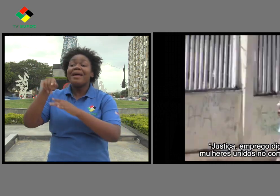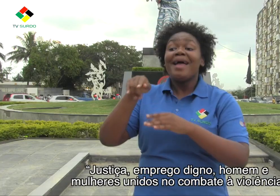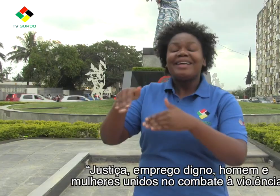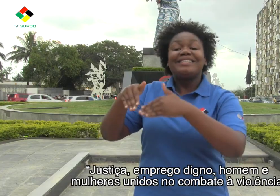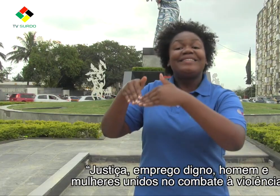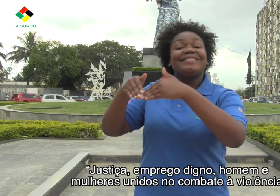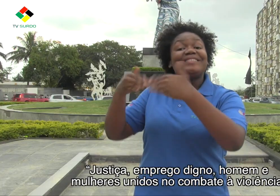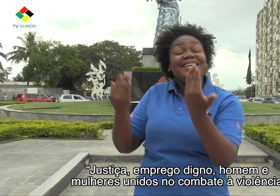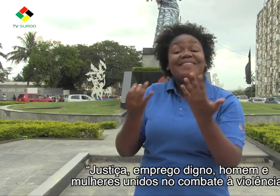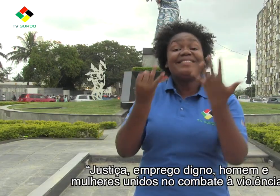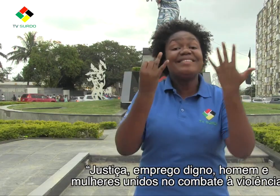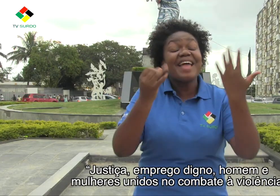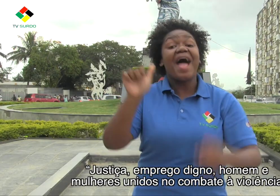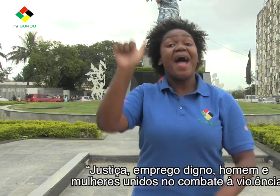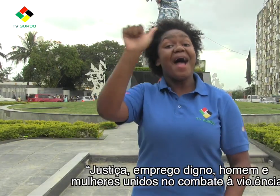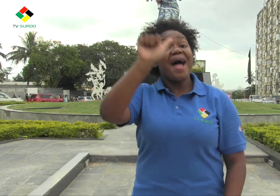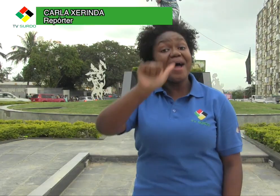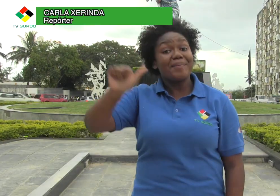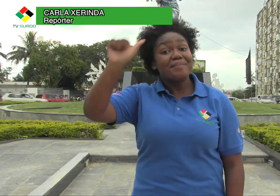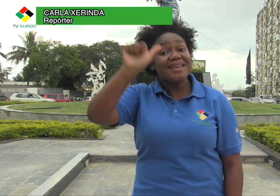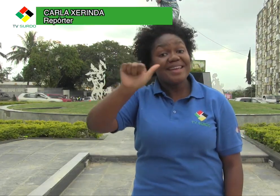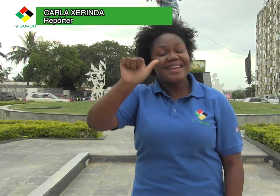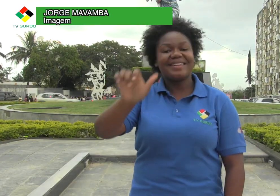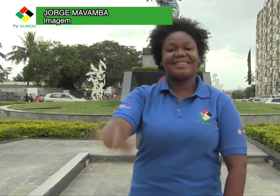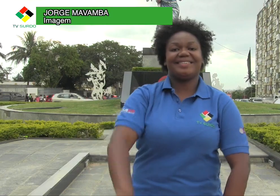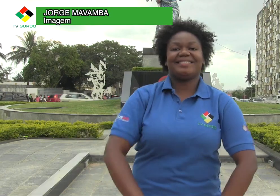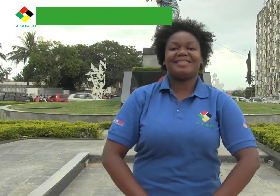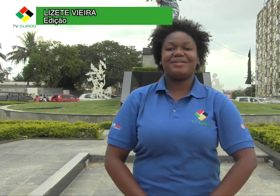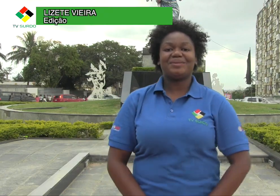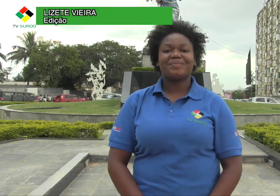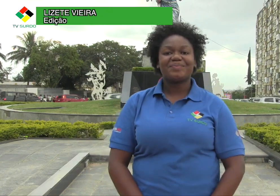homens e mulheres unidos no combate à violência